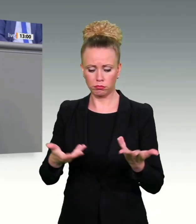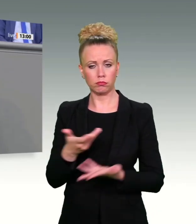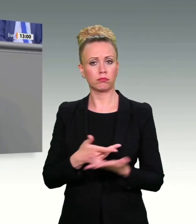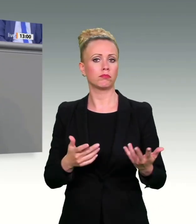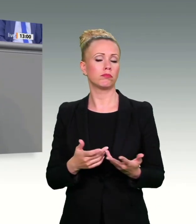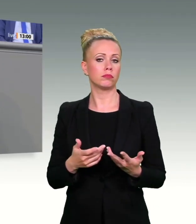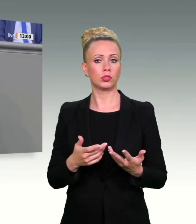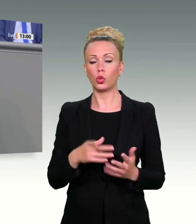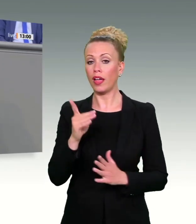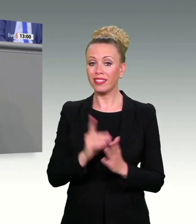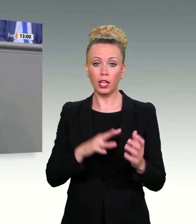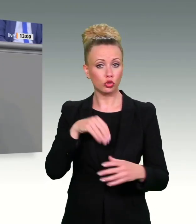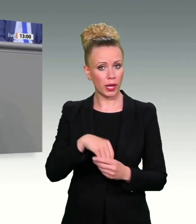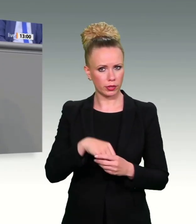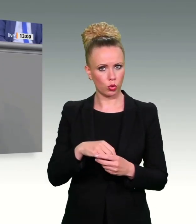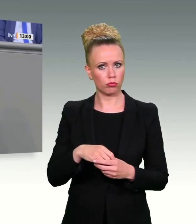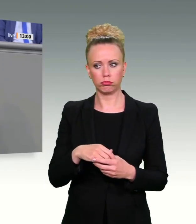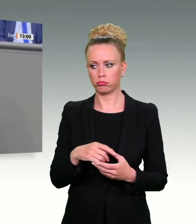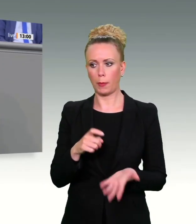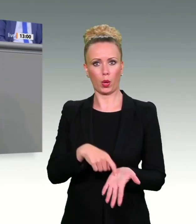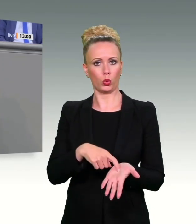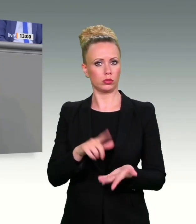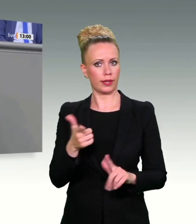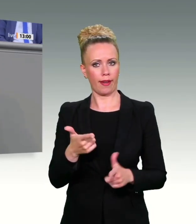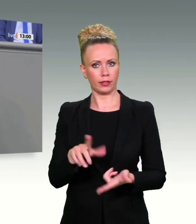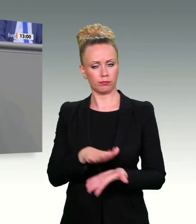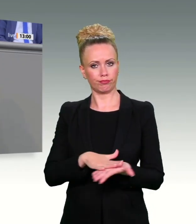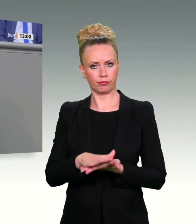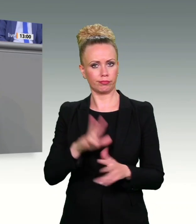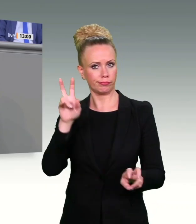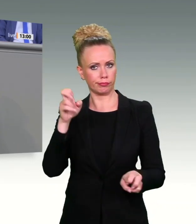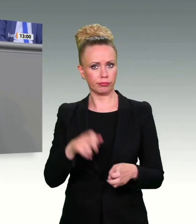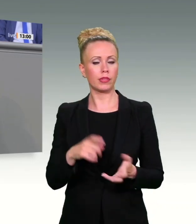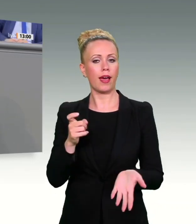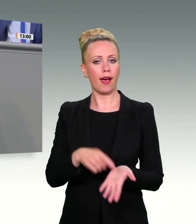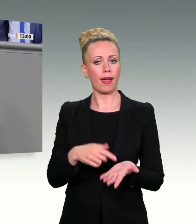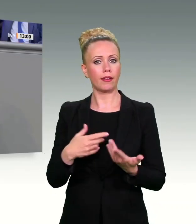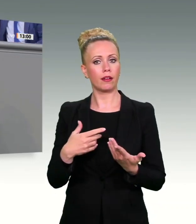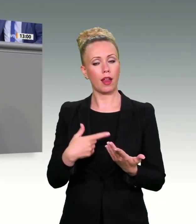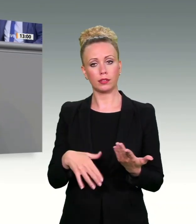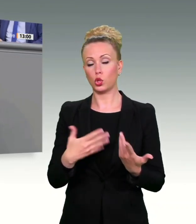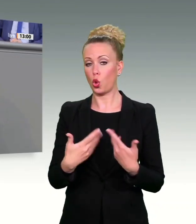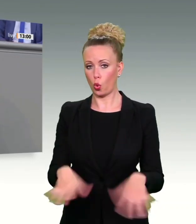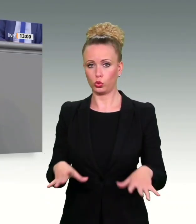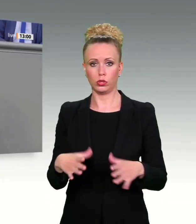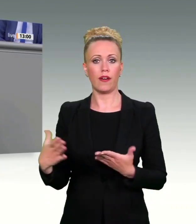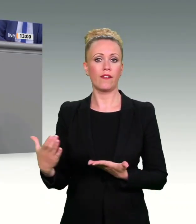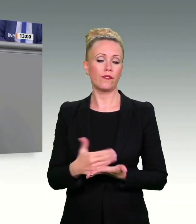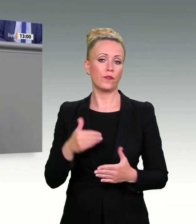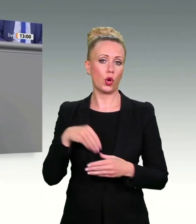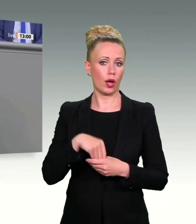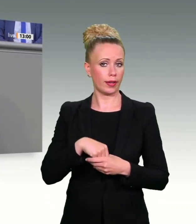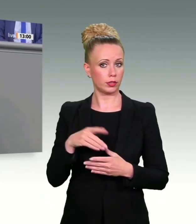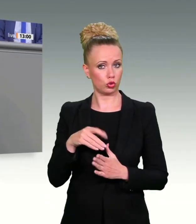rechtswidrig ist. Seit 15 Jahren wissen wir, bestätigt durch mehrere Gerichtsurteile, dass dieses Instrument von den Behörden eben